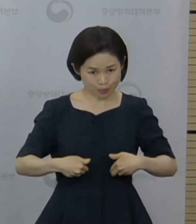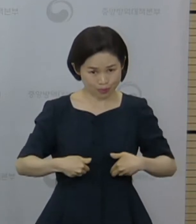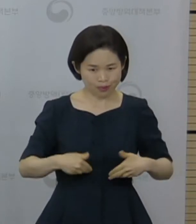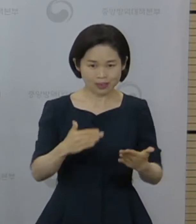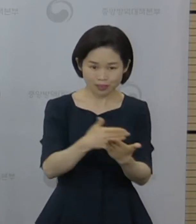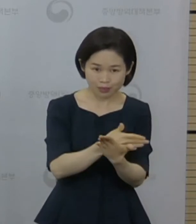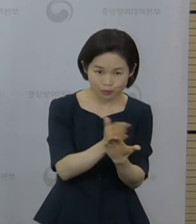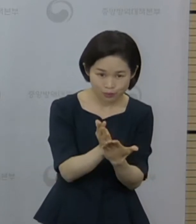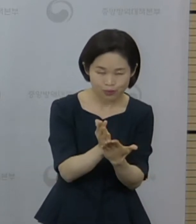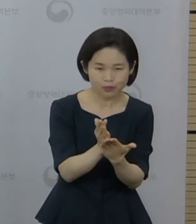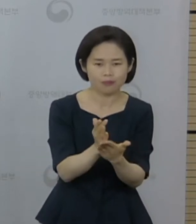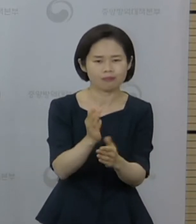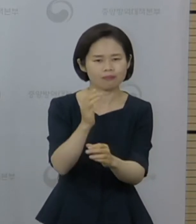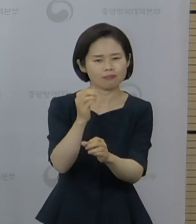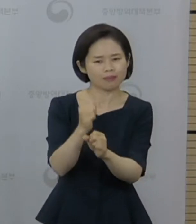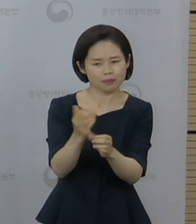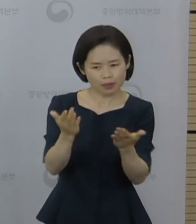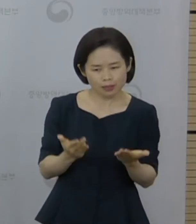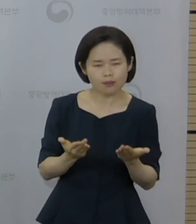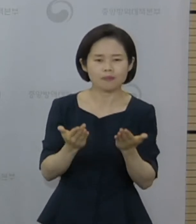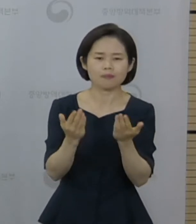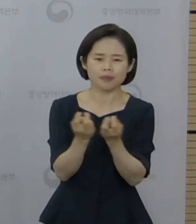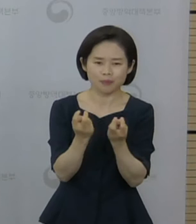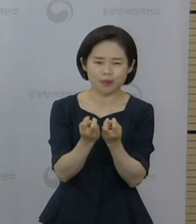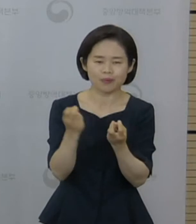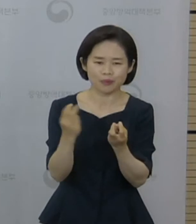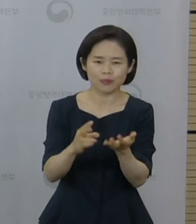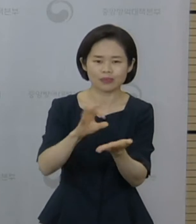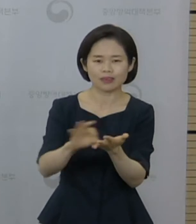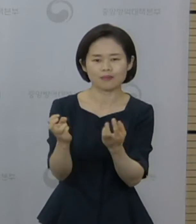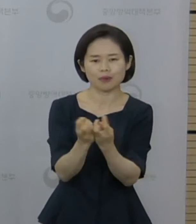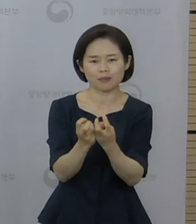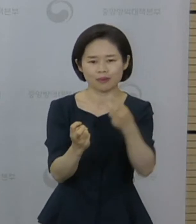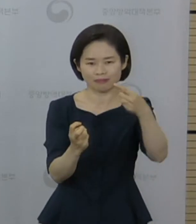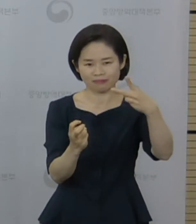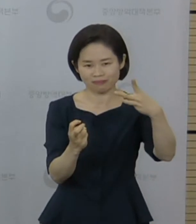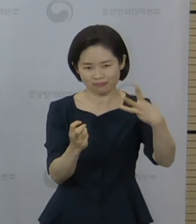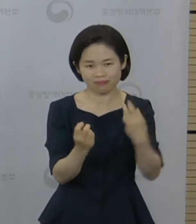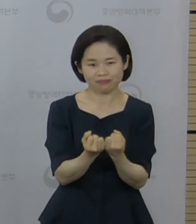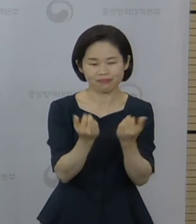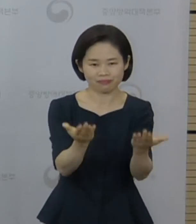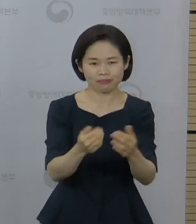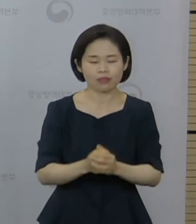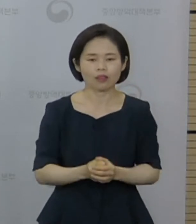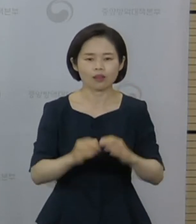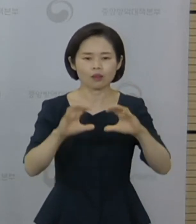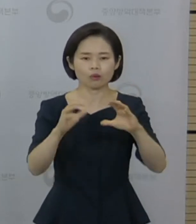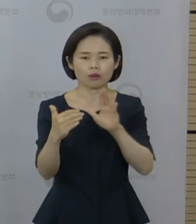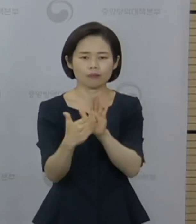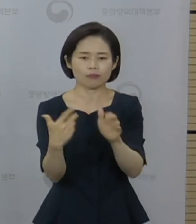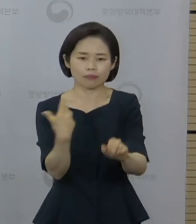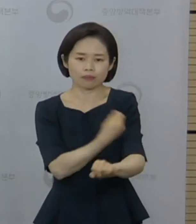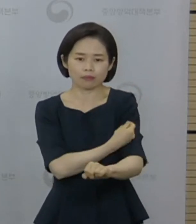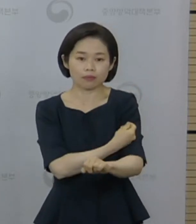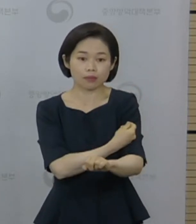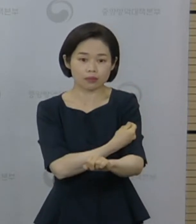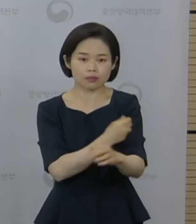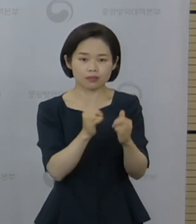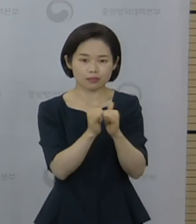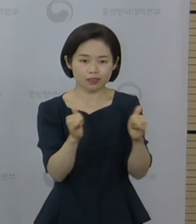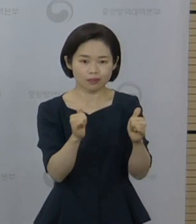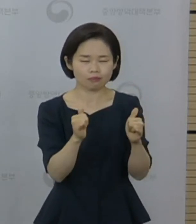발급 방법, 사용법에 대해서 안내해드리도록 하겠습니다. 먼저 국가가 실시하는 예방접종을 받은 사람은